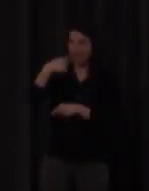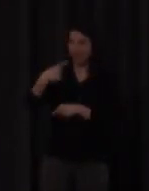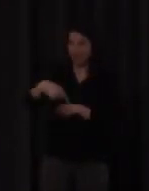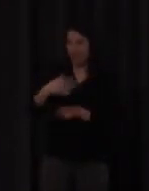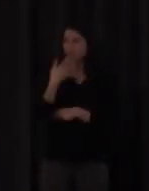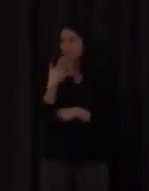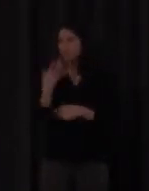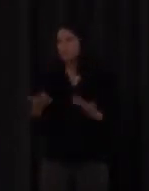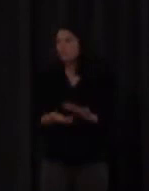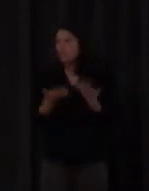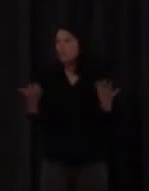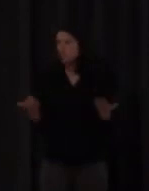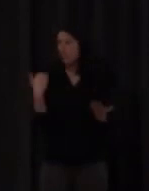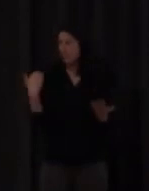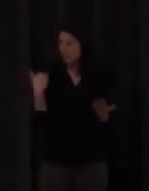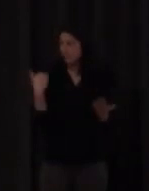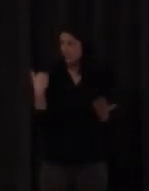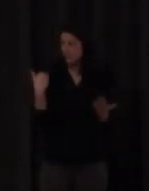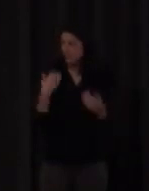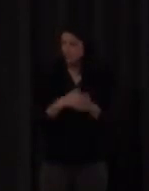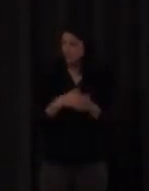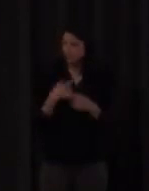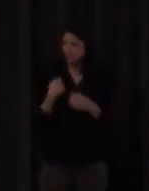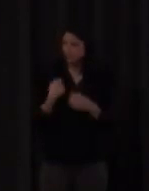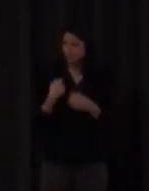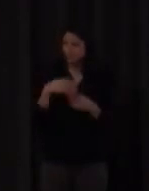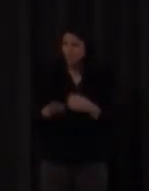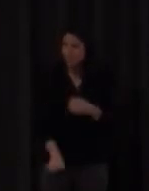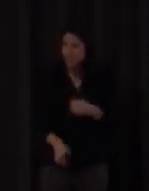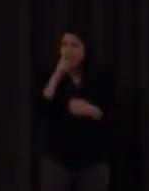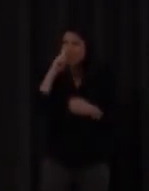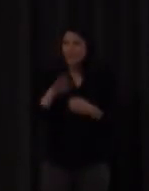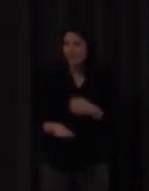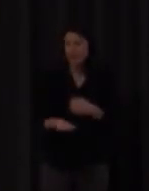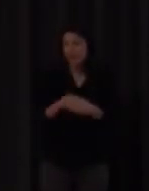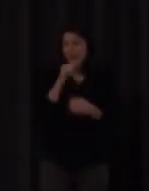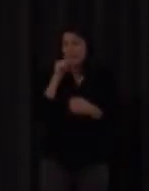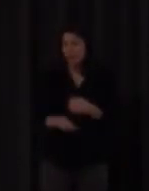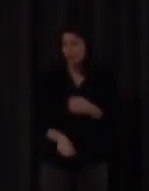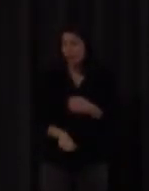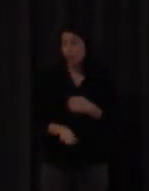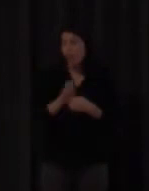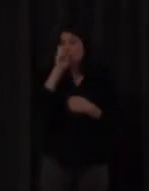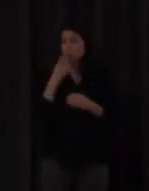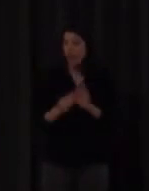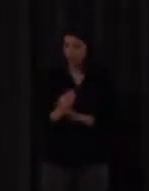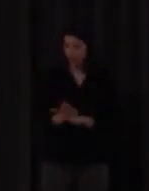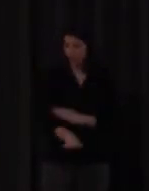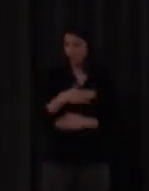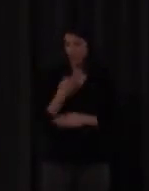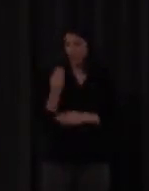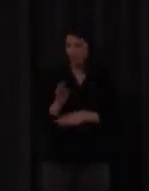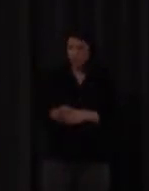mismo y muy reciente de tener un niño de dos años y cómo juega cómo aprende precisamente cómo